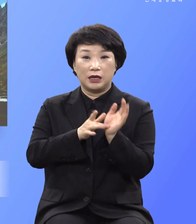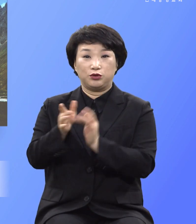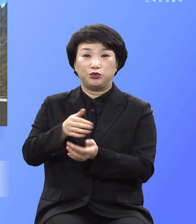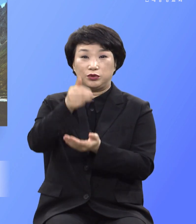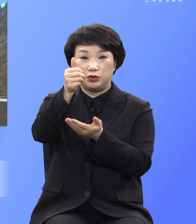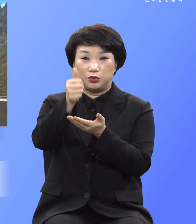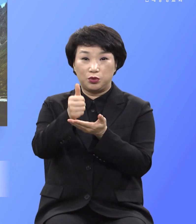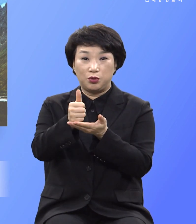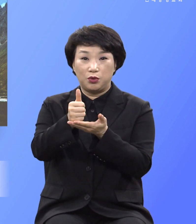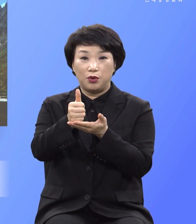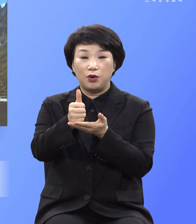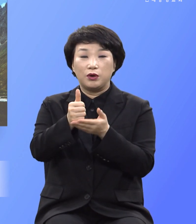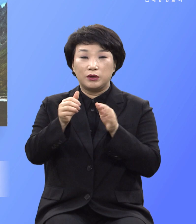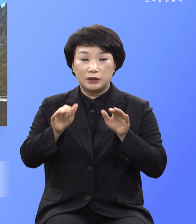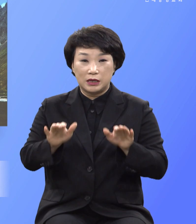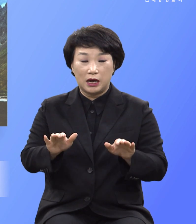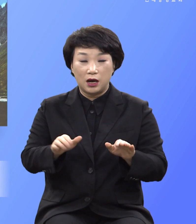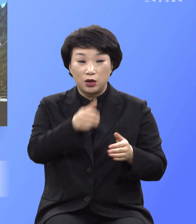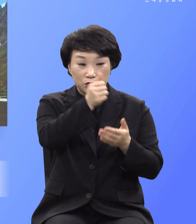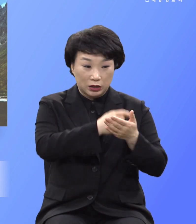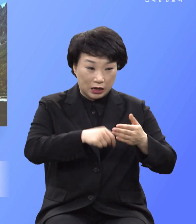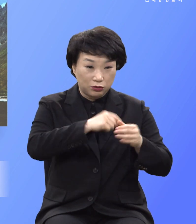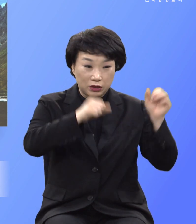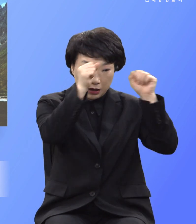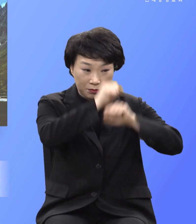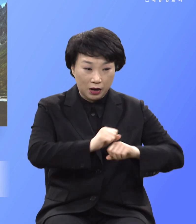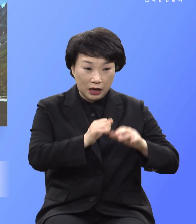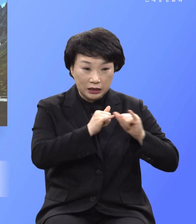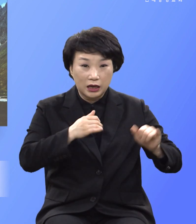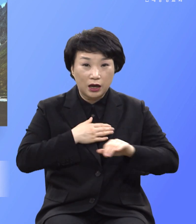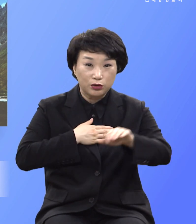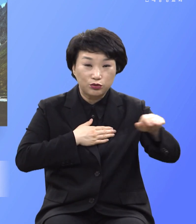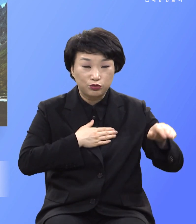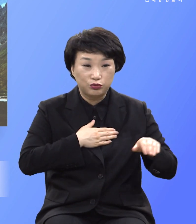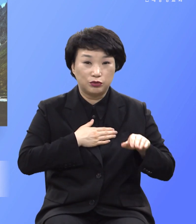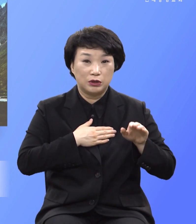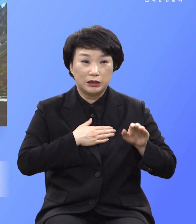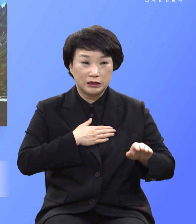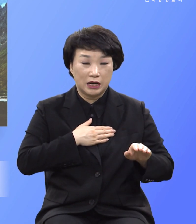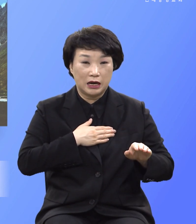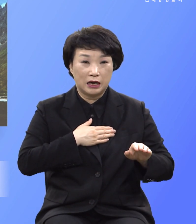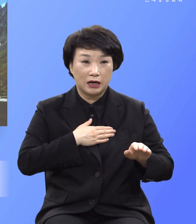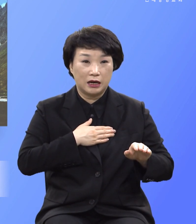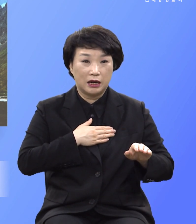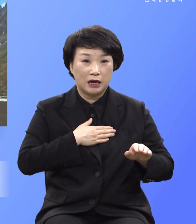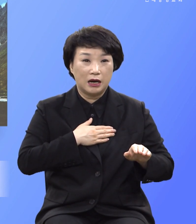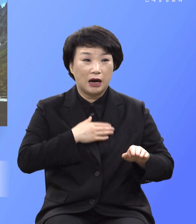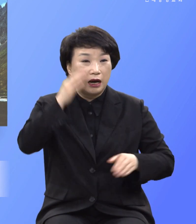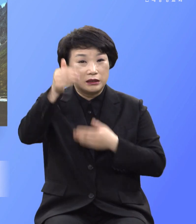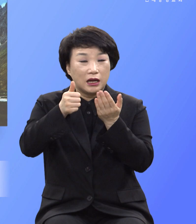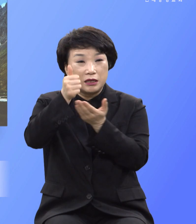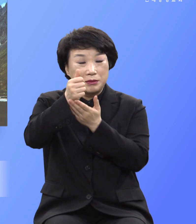께서도 죄 아래서 멸망할 인간들을 앱타게 찾으셨으니